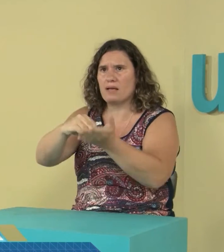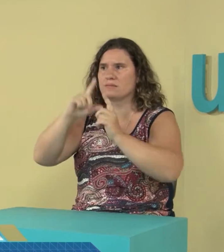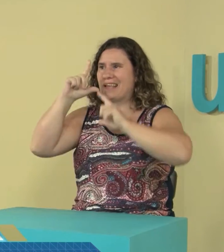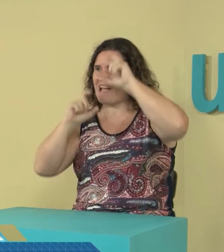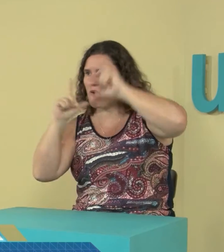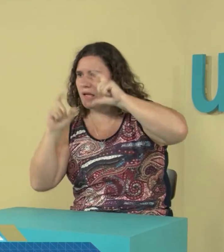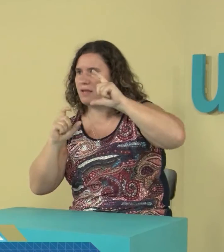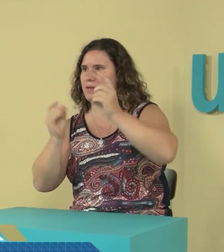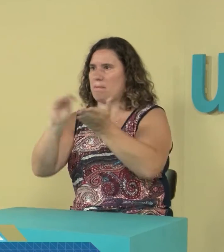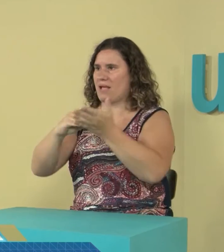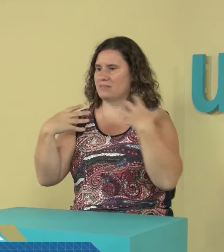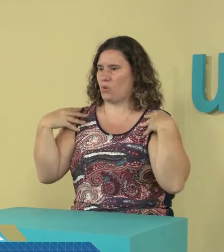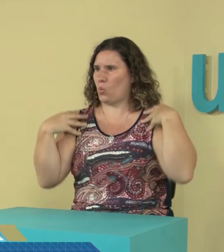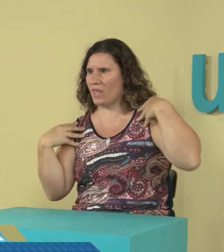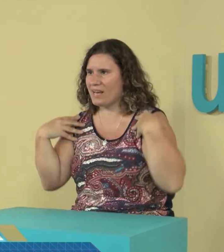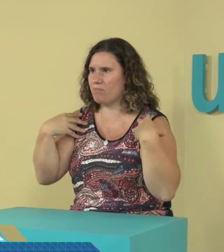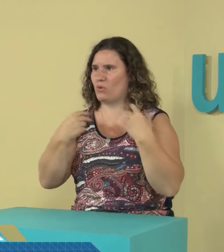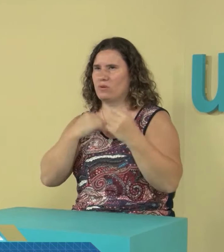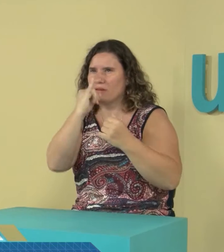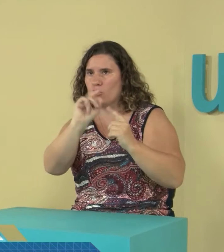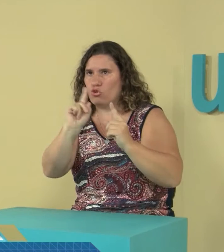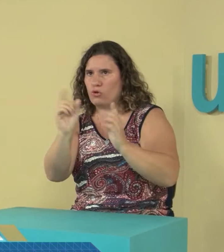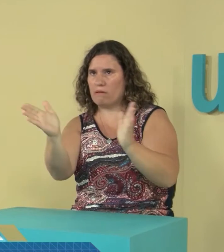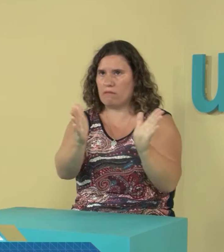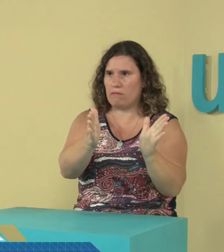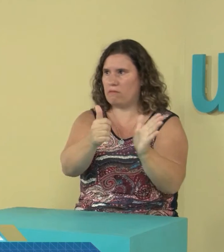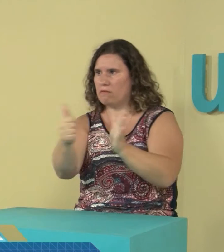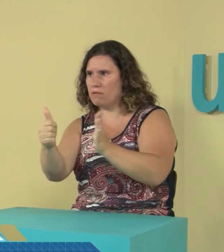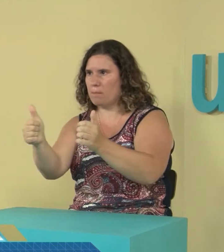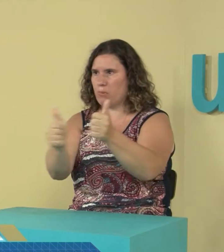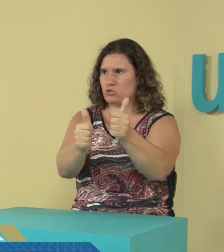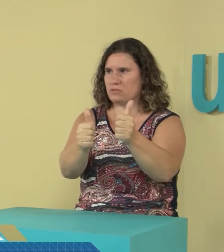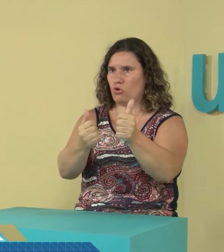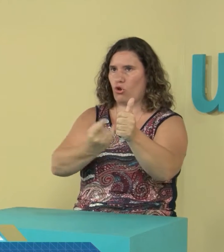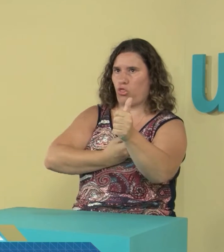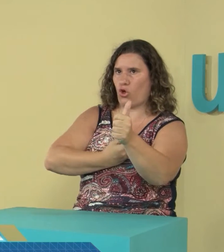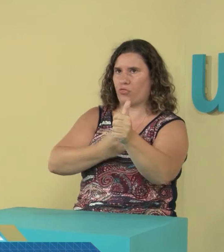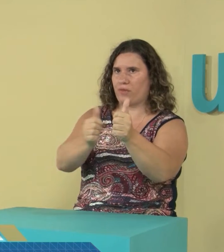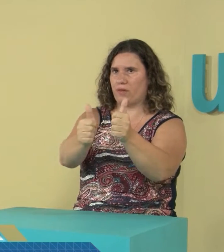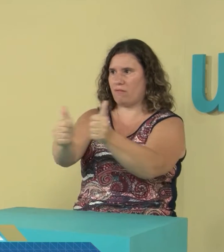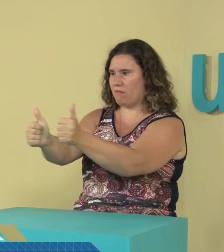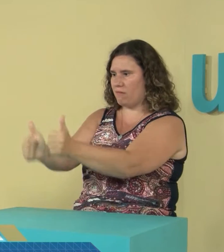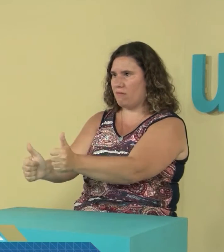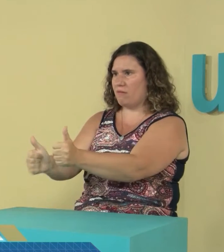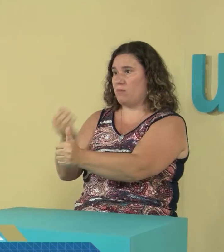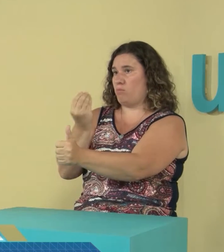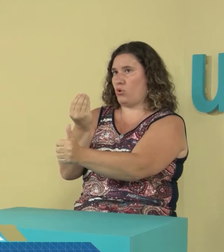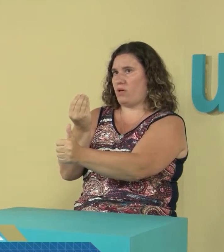por ejemplo, en los ragos no manuales, hacerle notar al intérprete cuáles son las posiciones, dónde es mejor que estén,